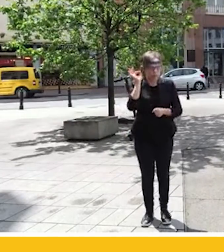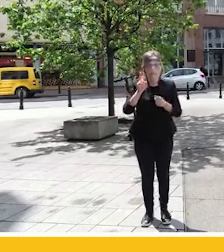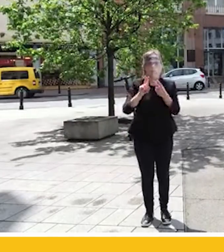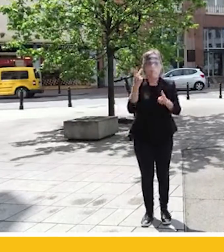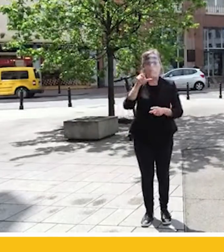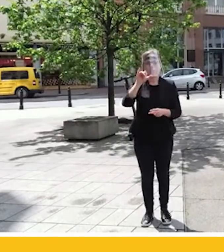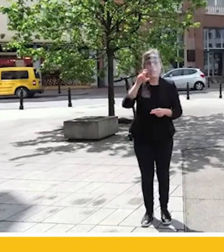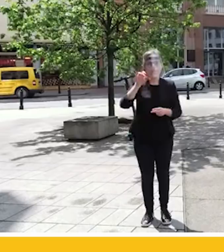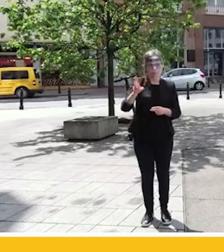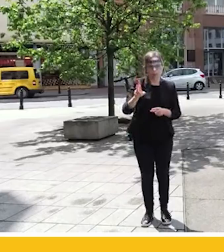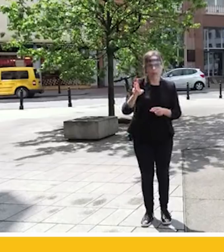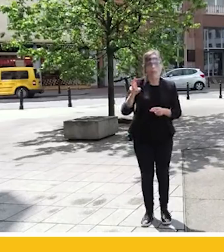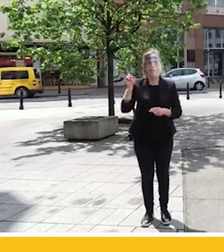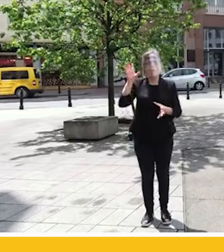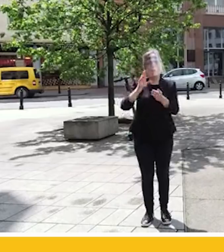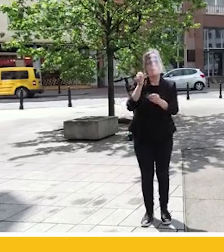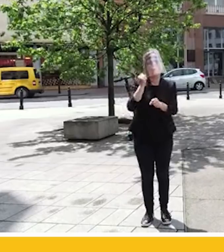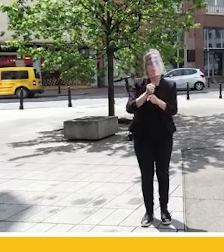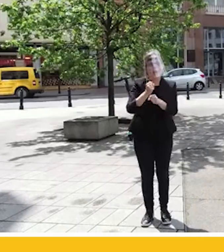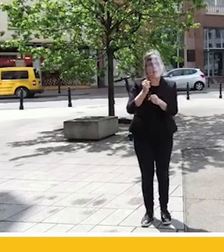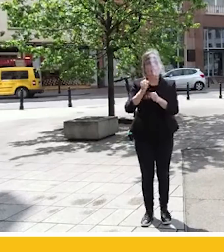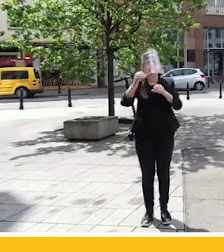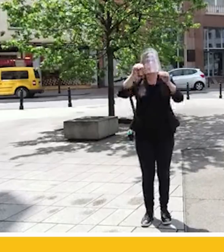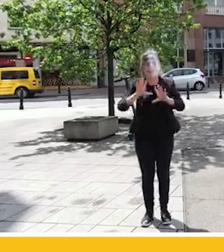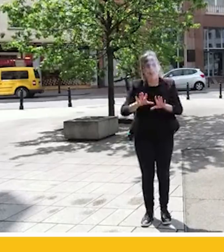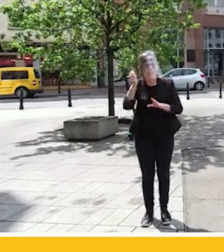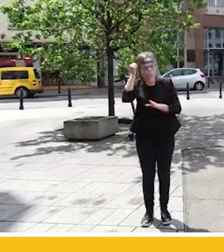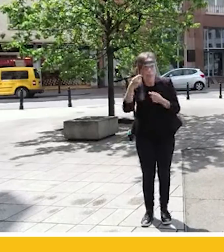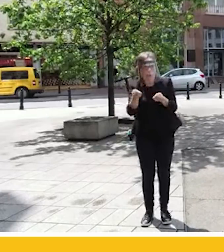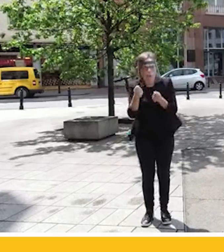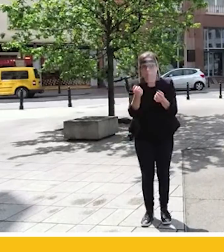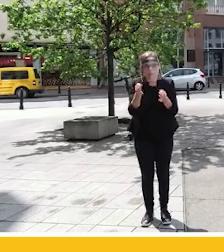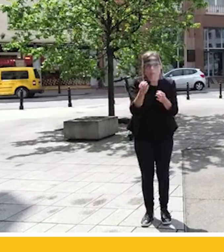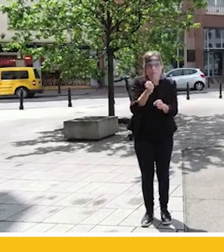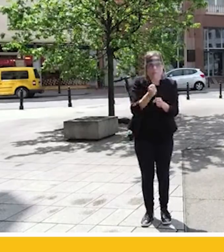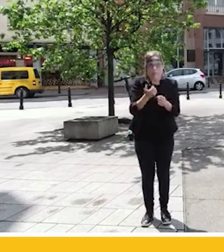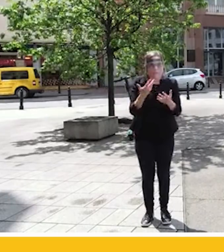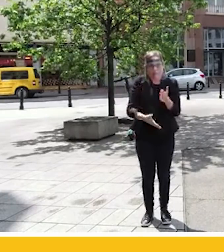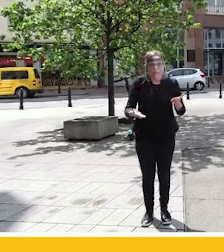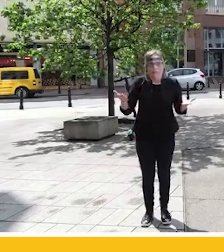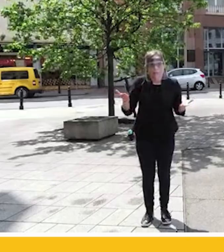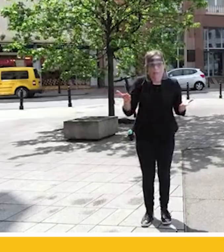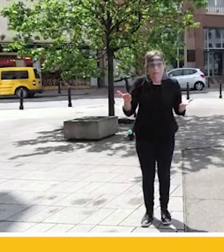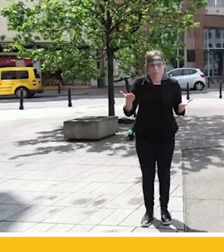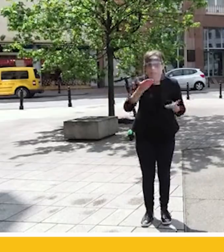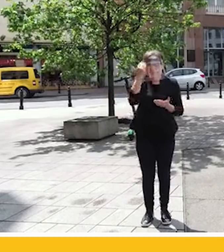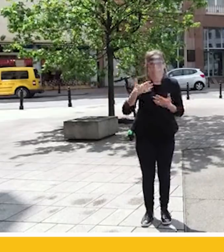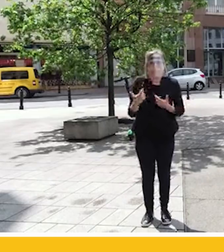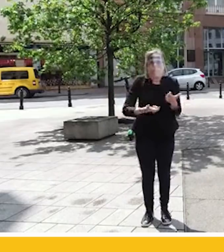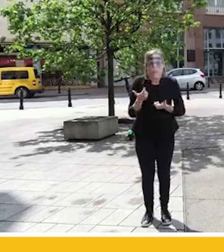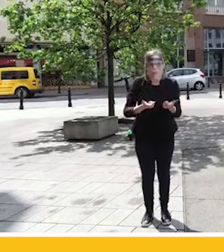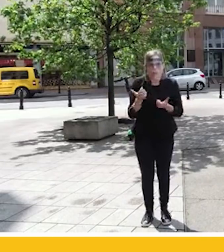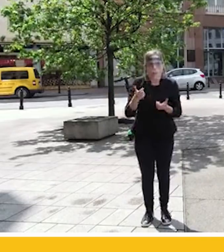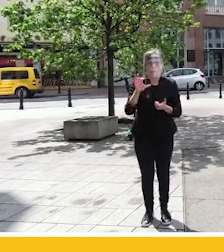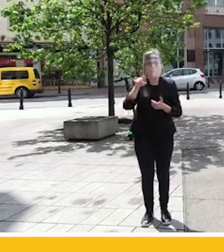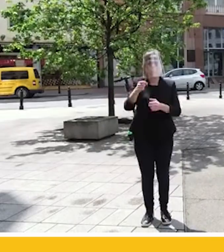Ciechocinka. Pracowała do tej pory w sklepie z pamiątkami. Straciła pracę. Nie wie co ma zrobić. Bo ta praca to nie